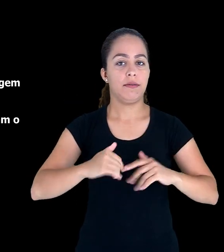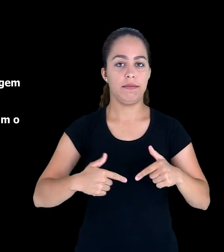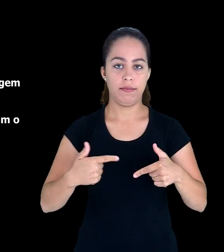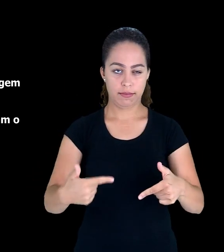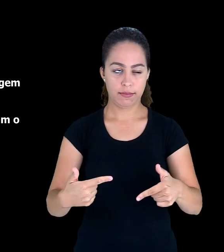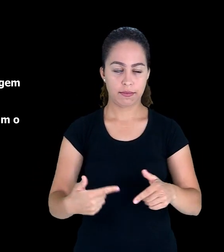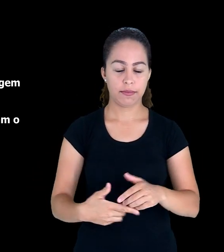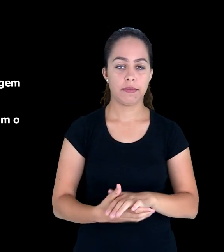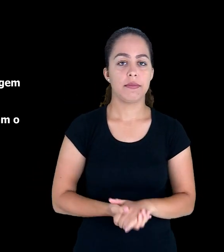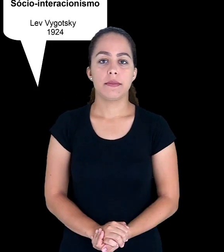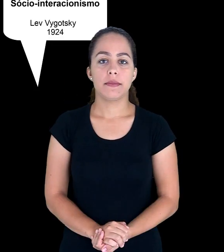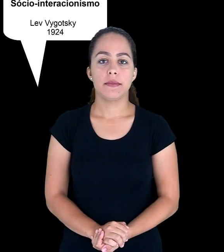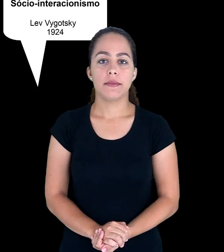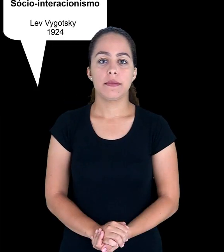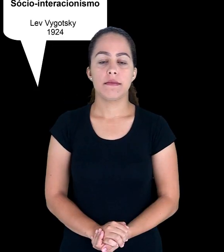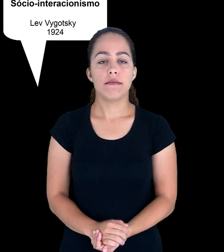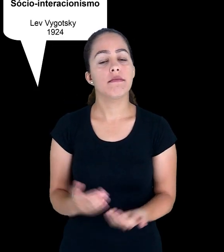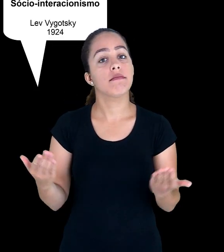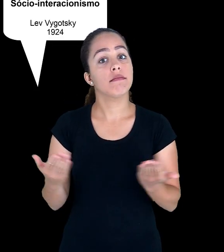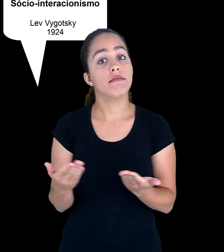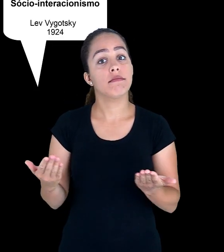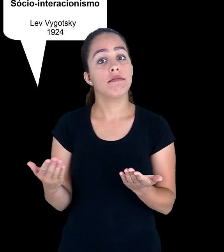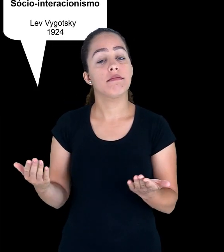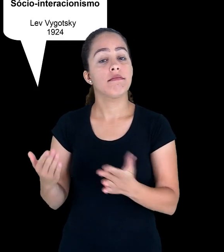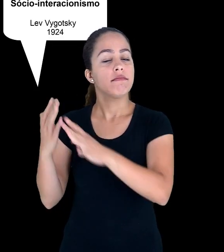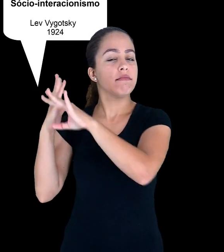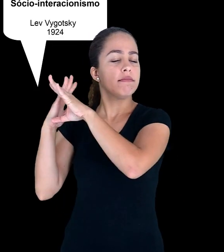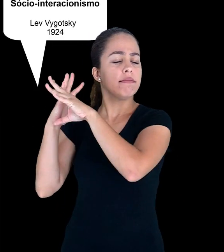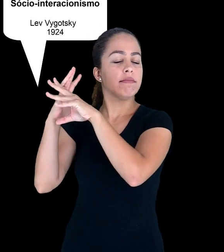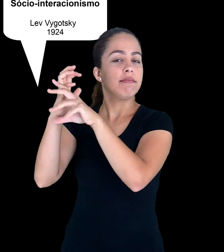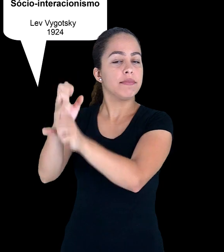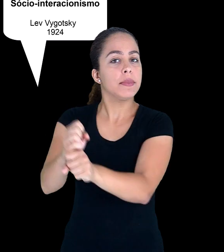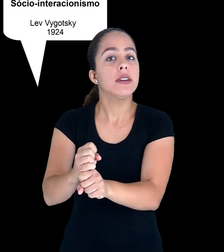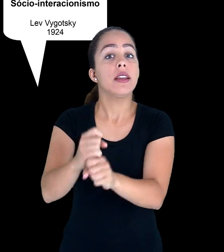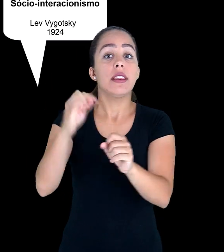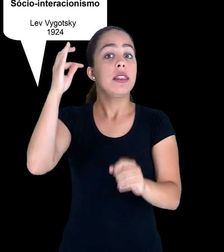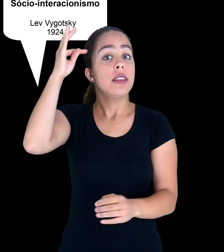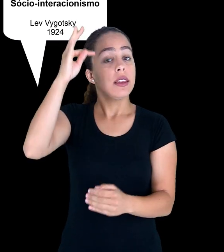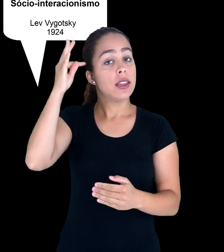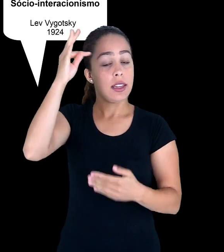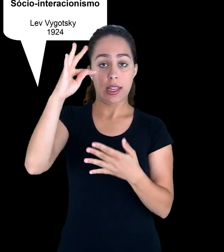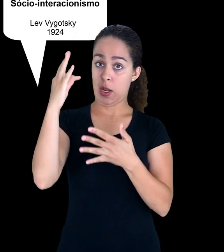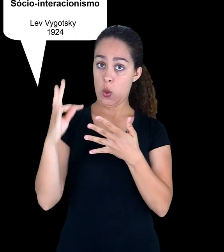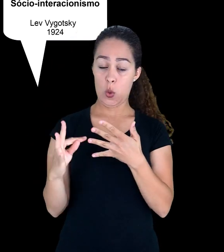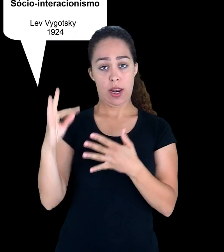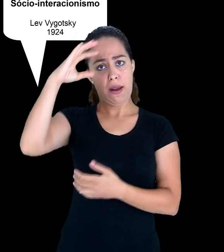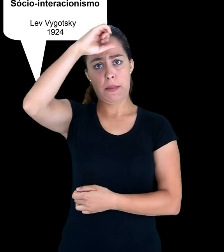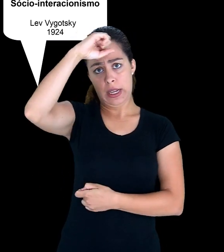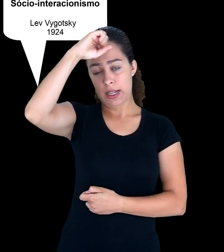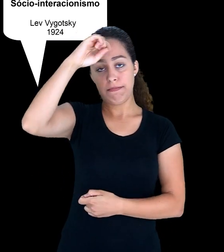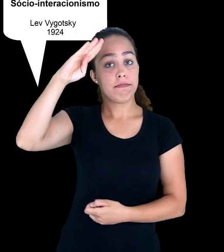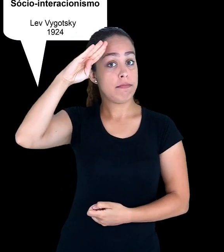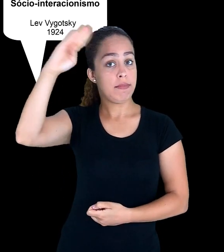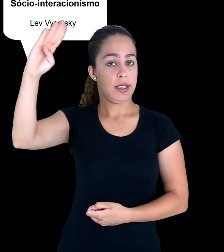Vamos revisar as principais teorias da aprendizagem. Nós temos o behaviorismo,